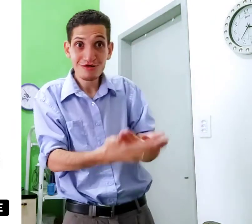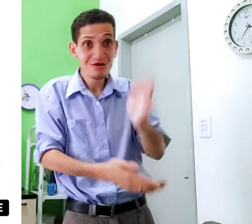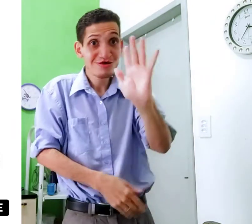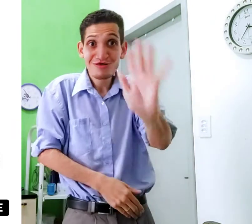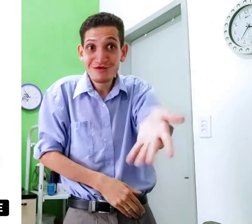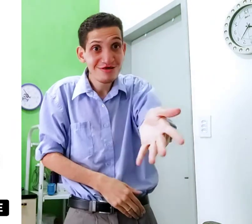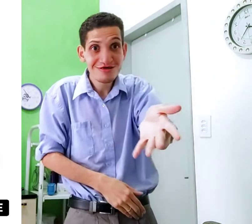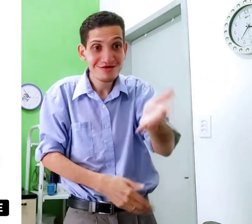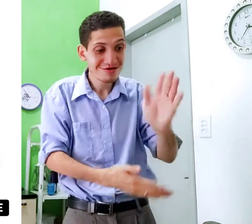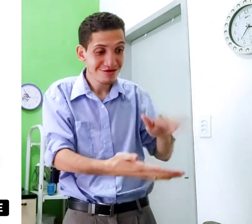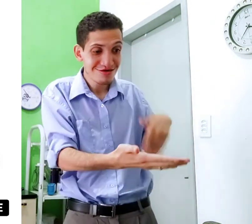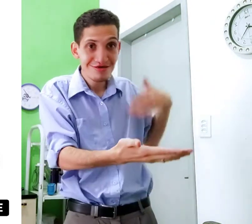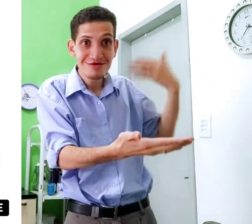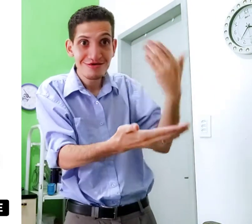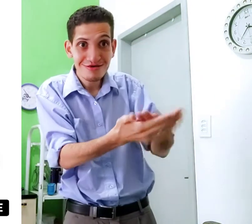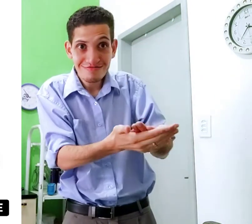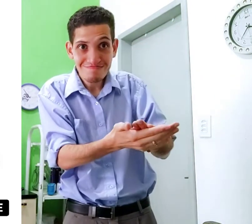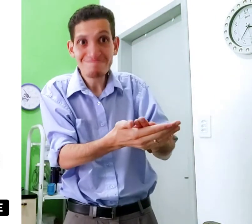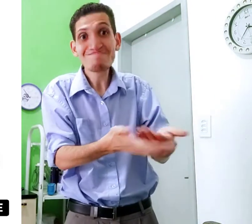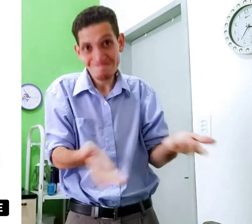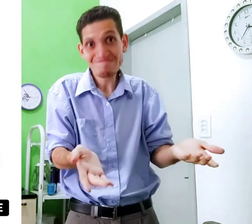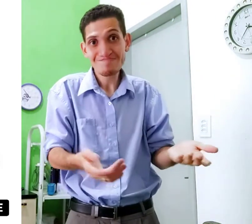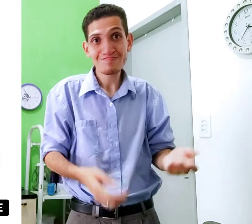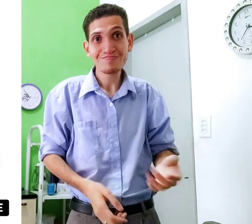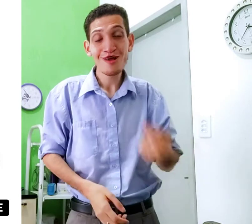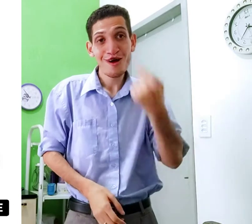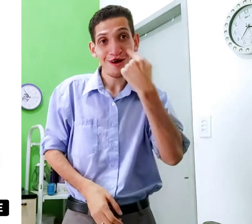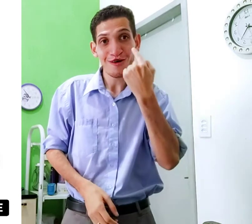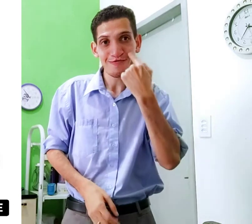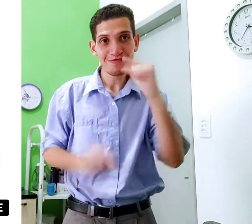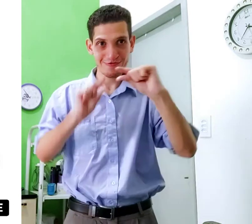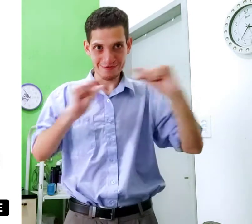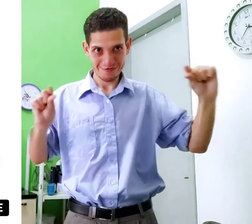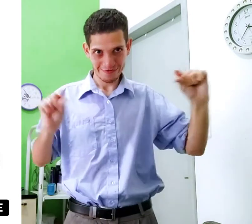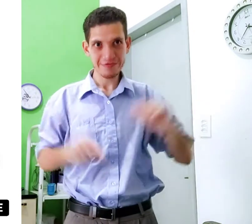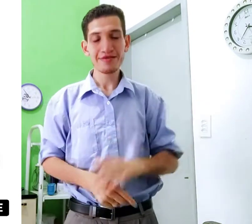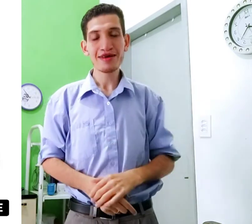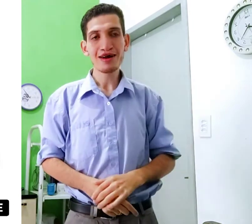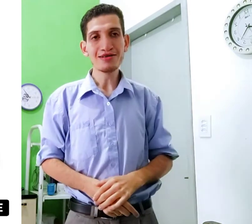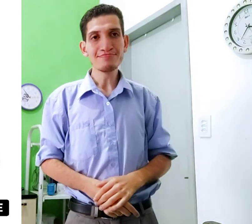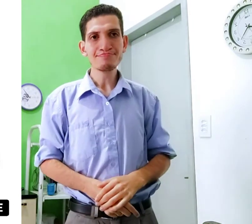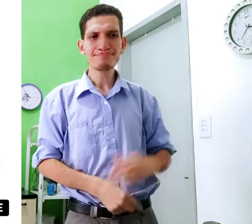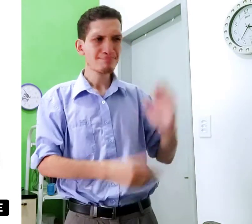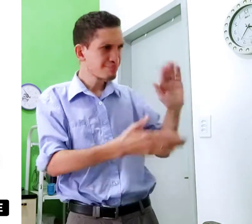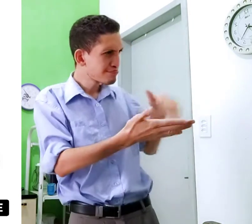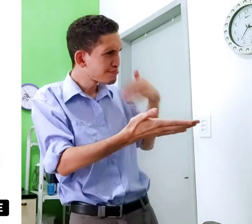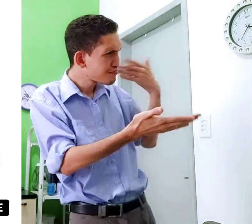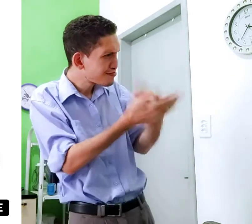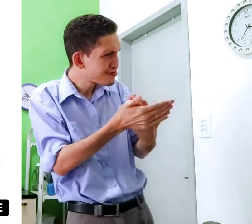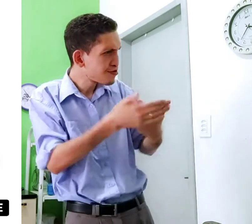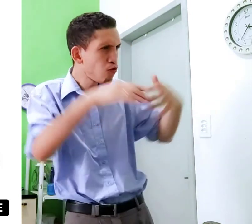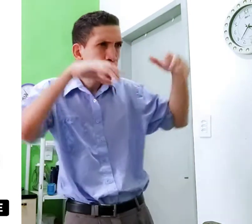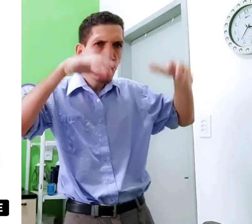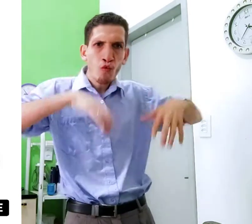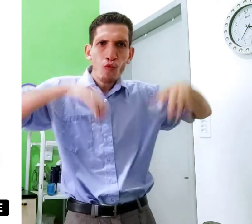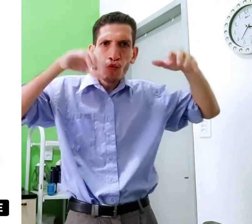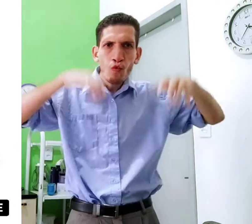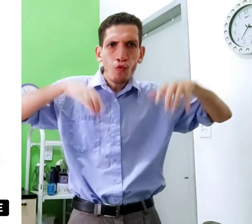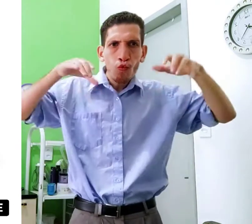até agora, até hoje, já, até agora, viu? Então, a frase, até agora,